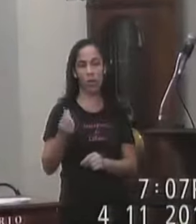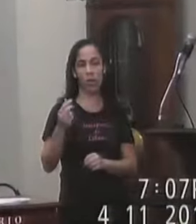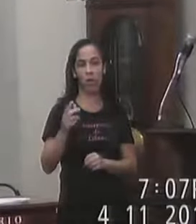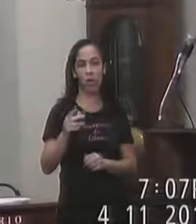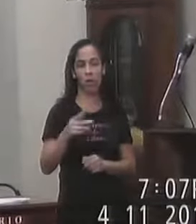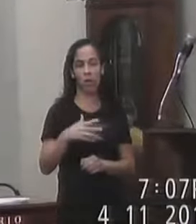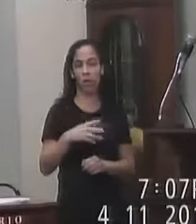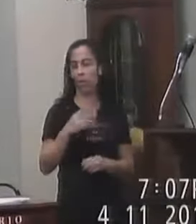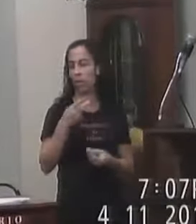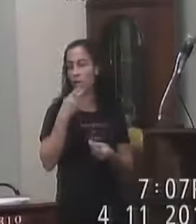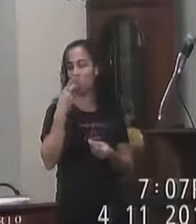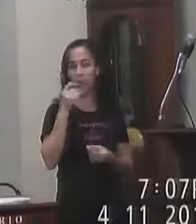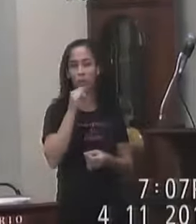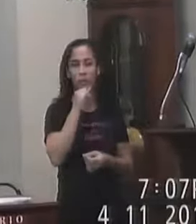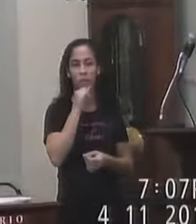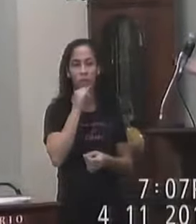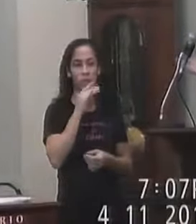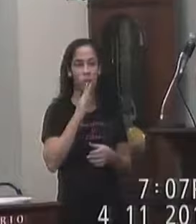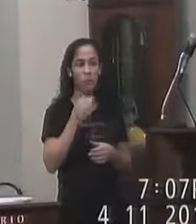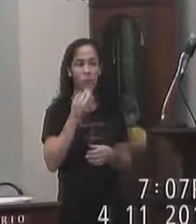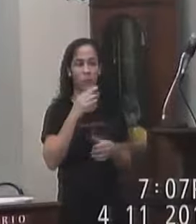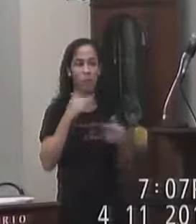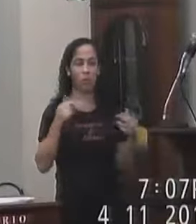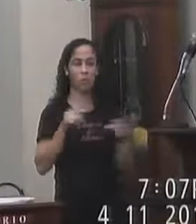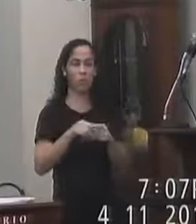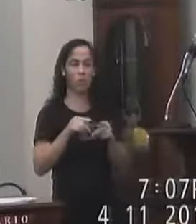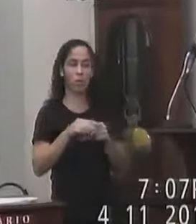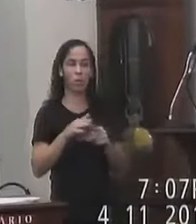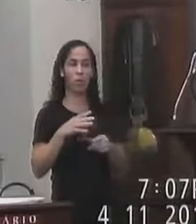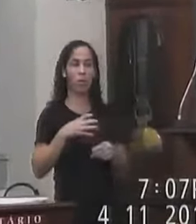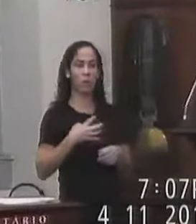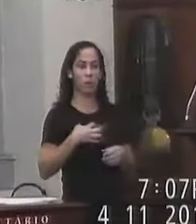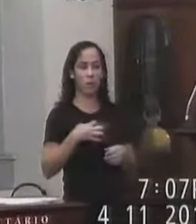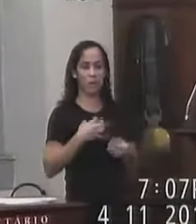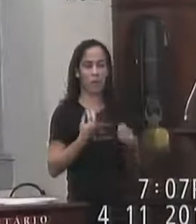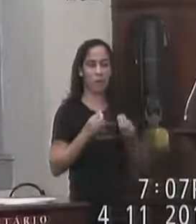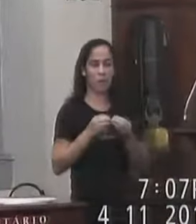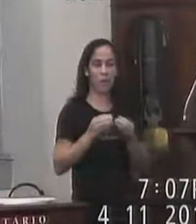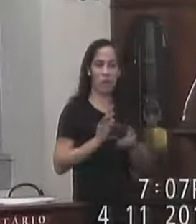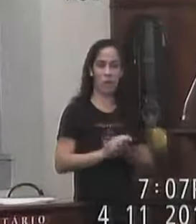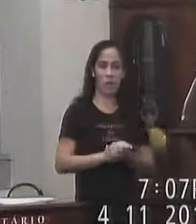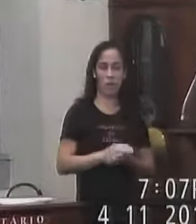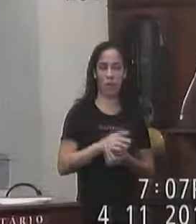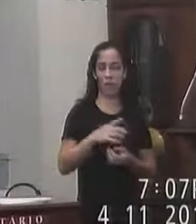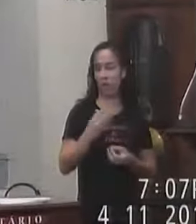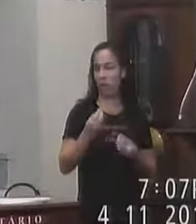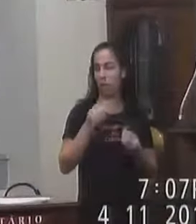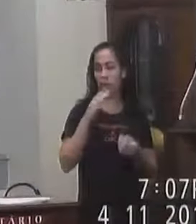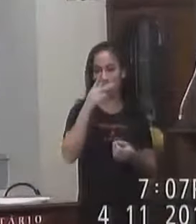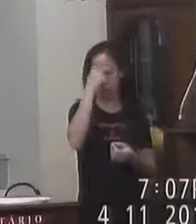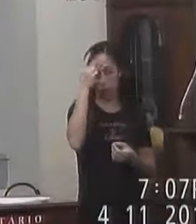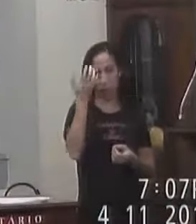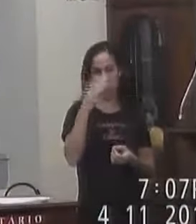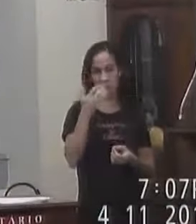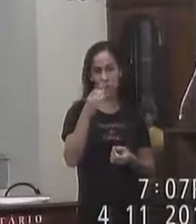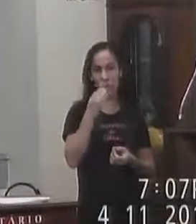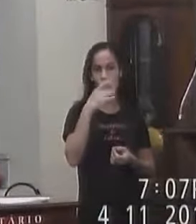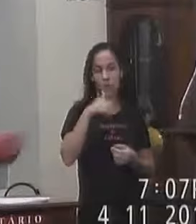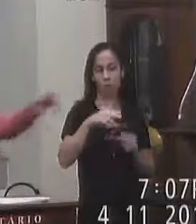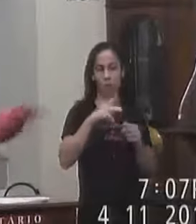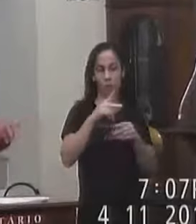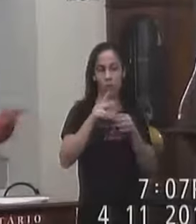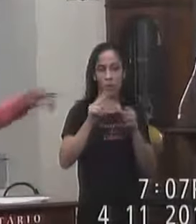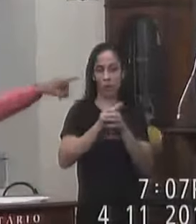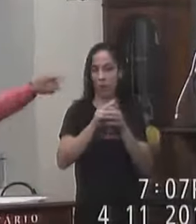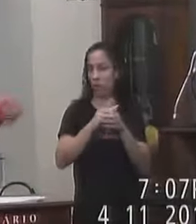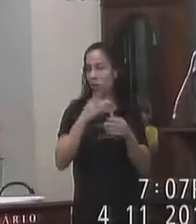Os filhos do desastre Ficam tristes Quando a gente fala Uma coisa boa Eles tem até infarto Então fala Filho do desastre Câmara de Valença Saiu E fala